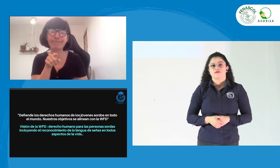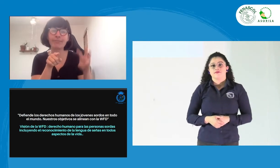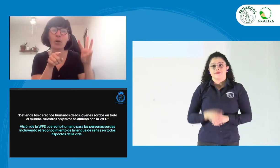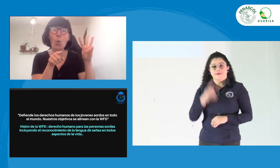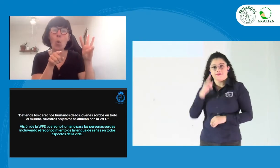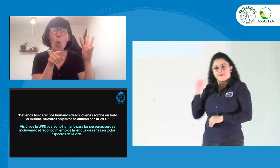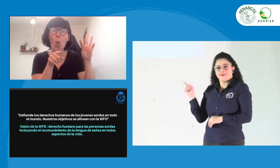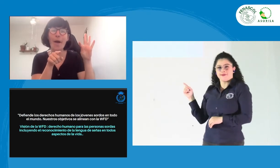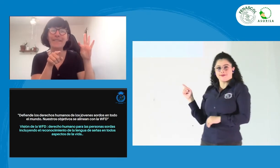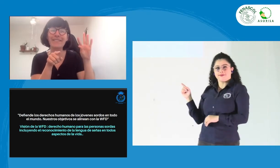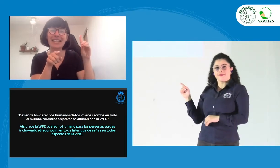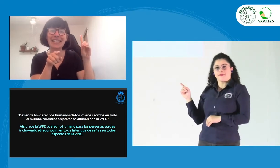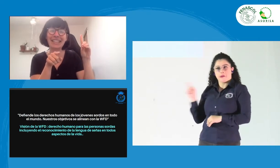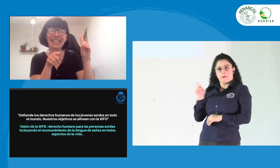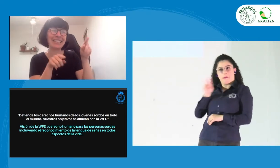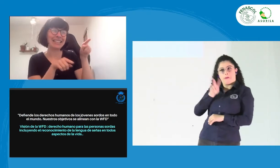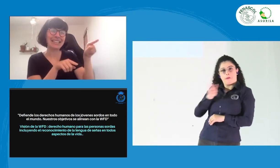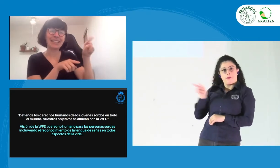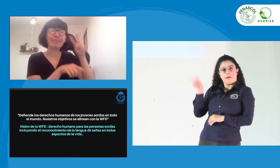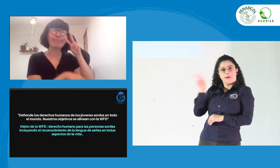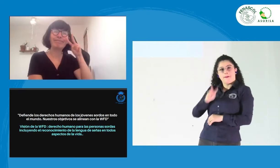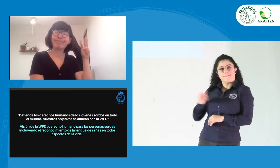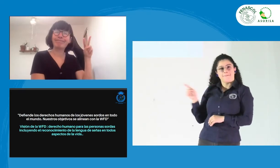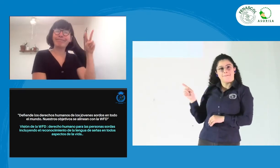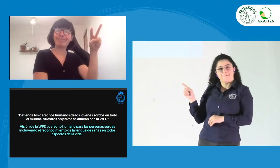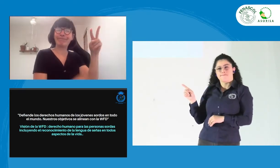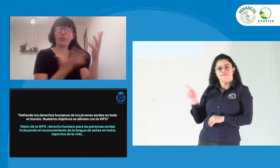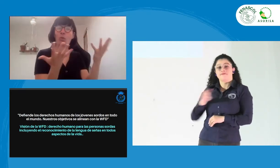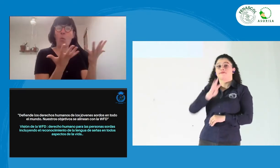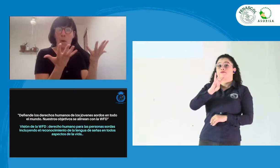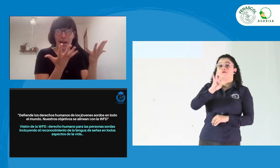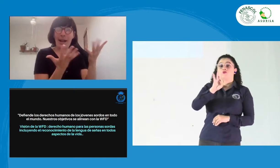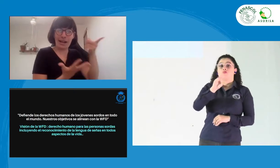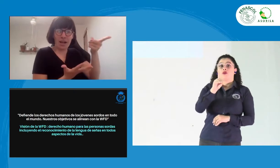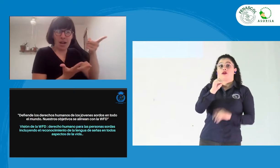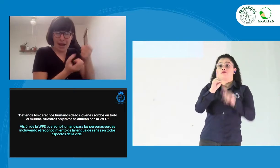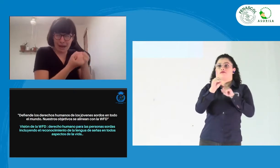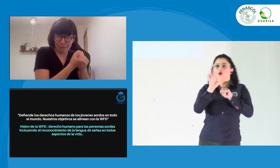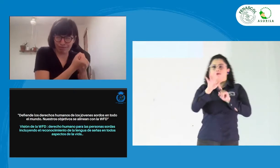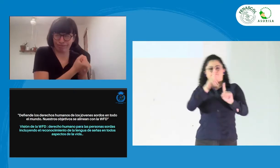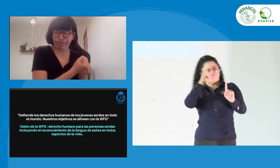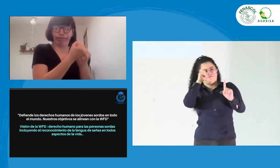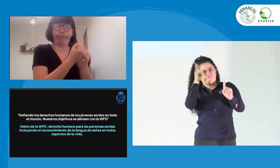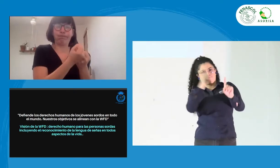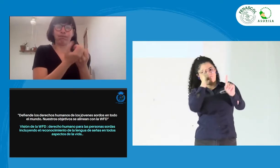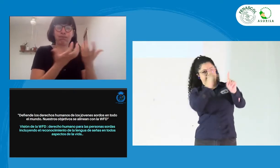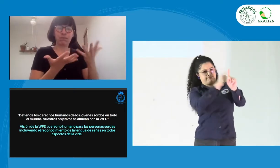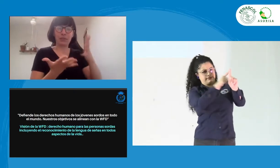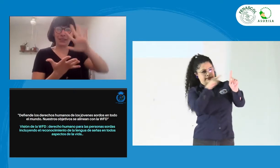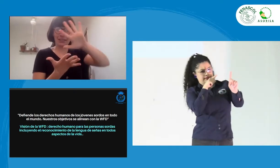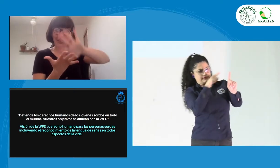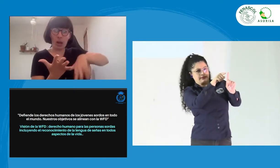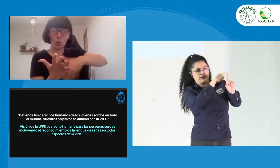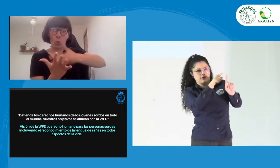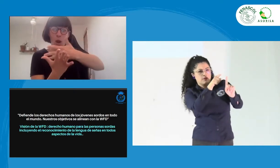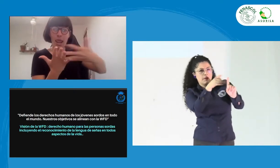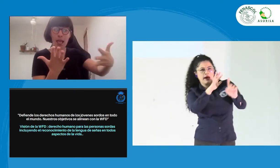Si ustedes lo ven, aquí tenemos dos postulados. El primero de ellos es la filosofía de la